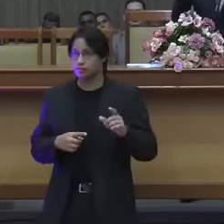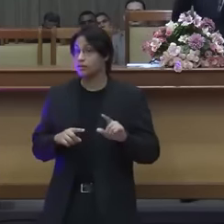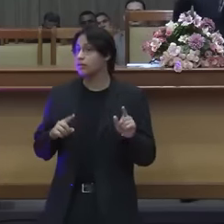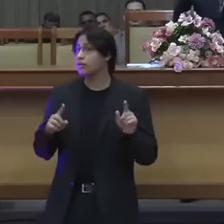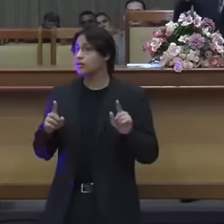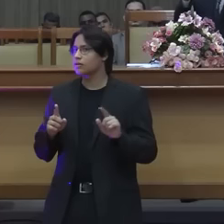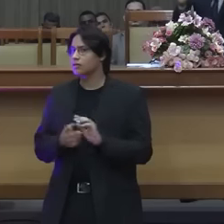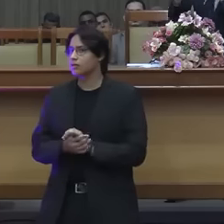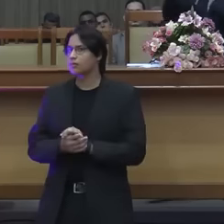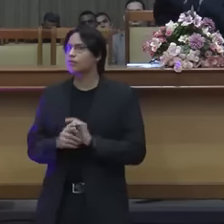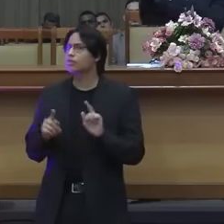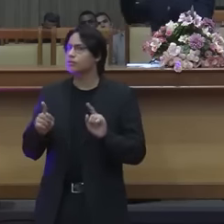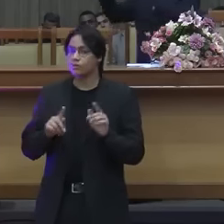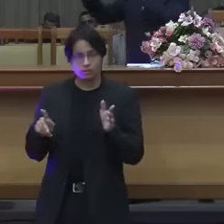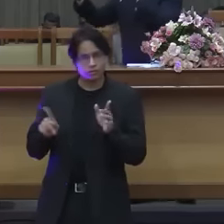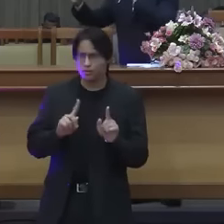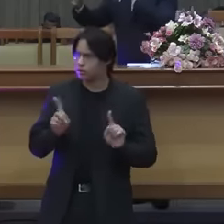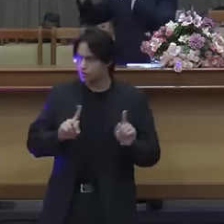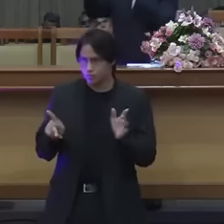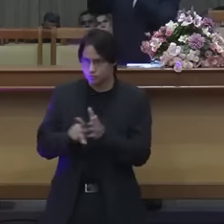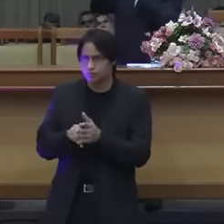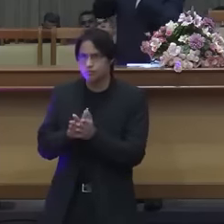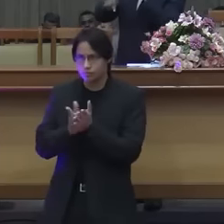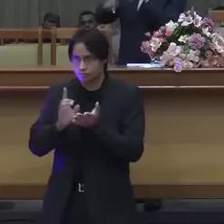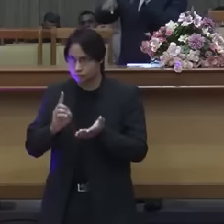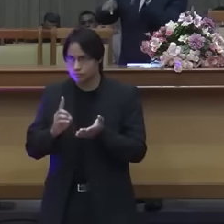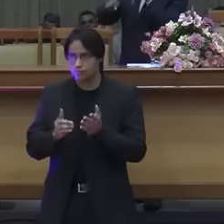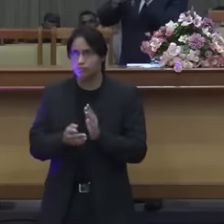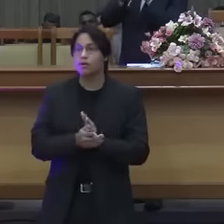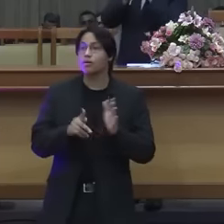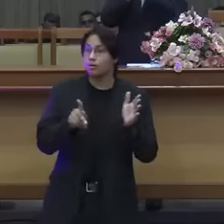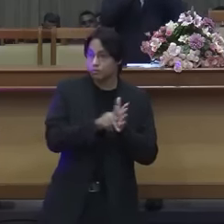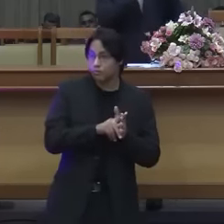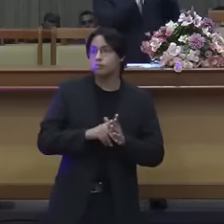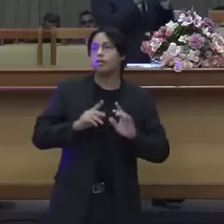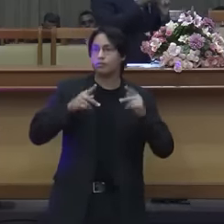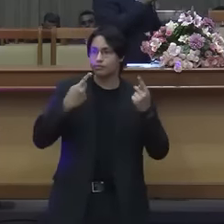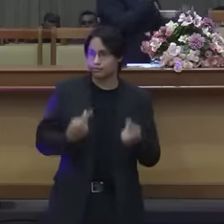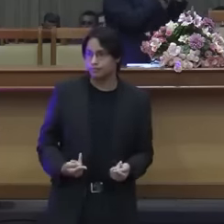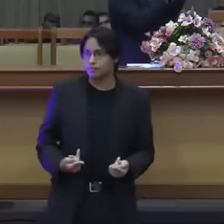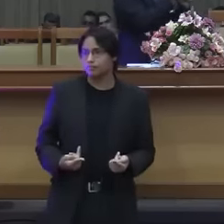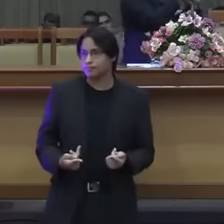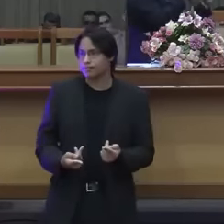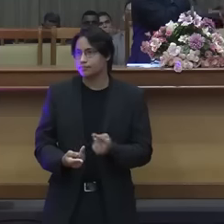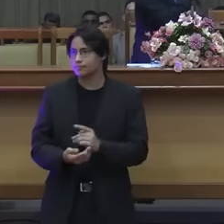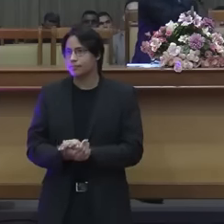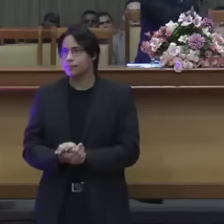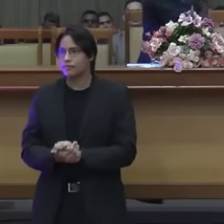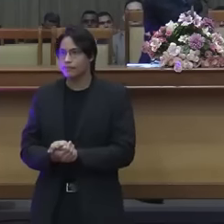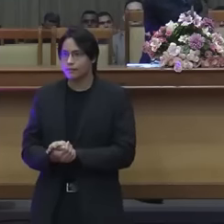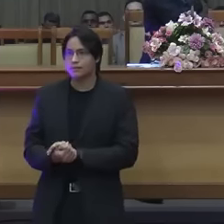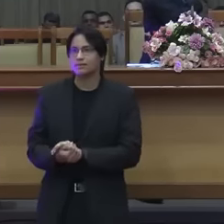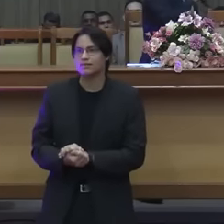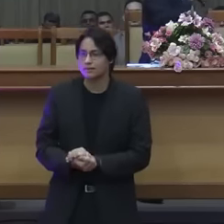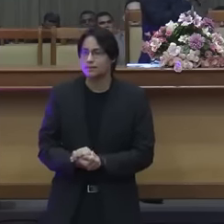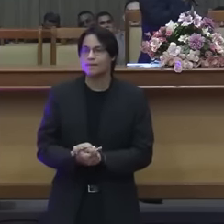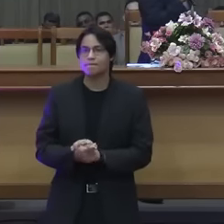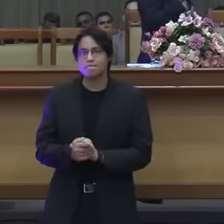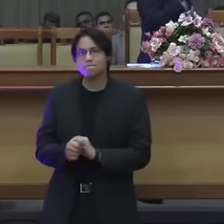ouçam bem, não bíblicos, mas dos homens, estão matando as nossas igrejas.